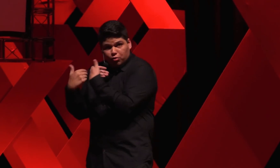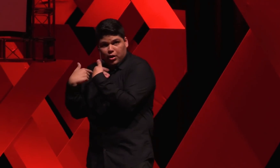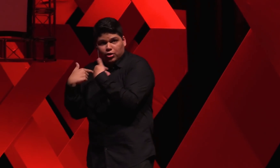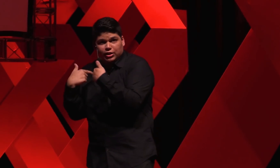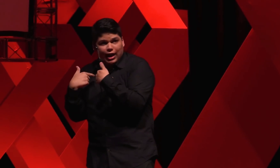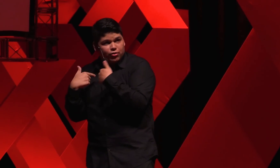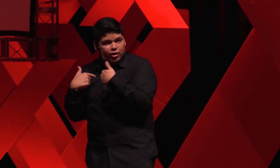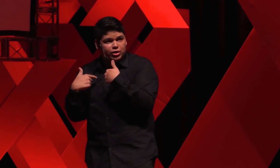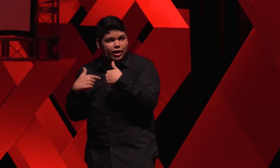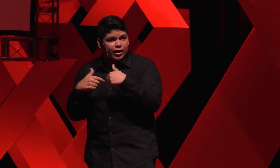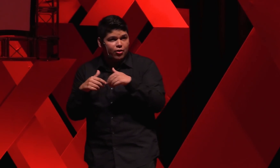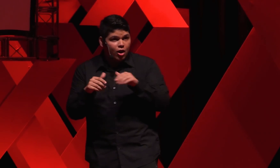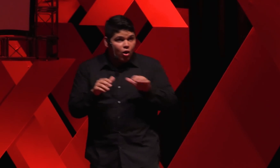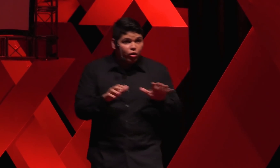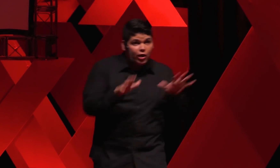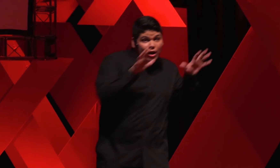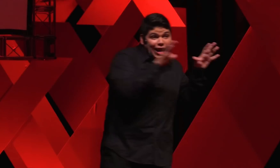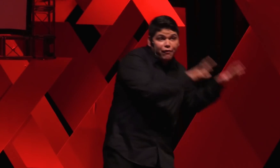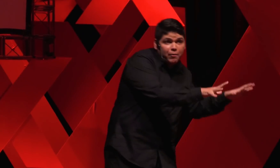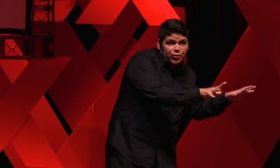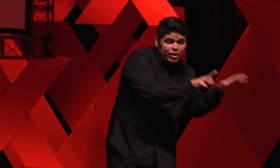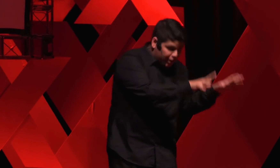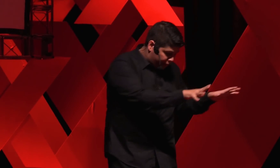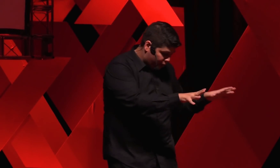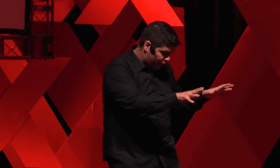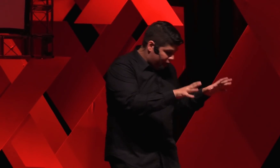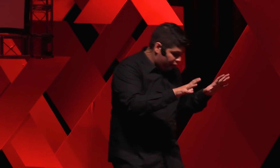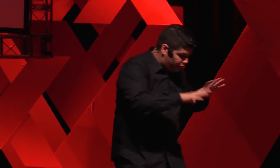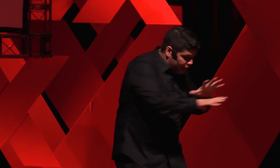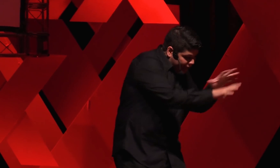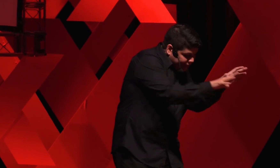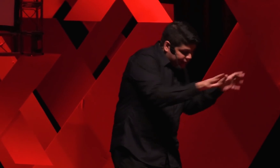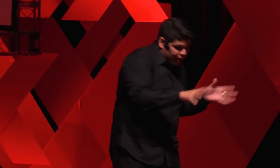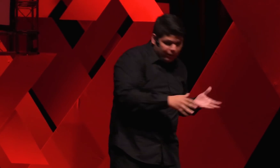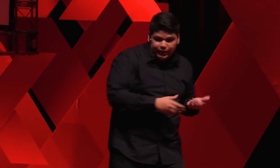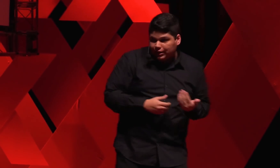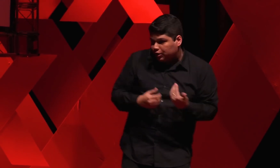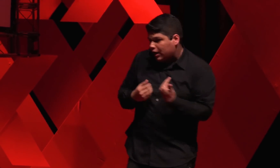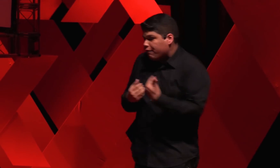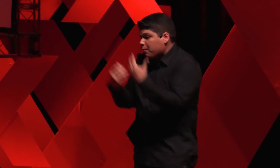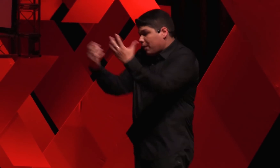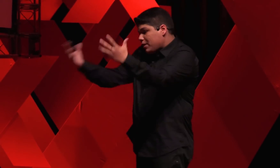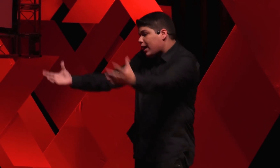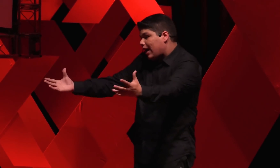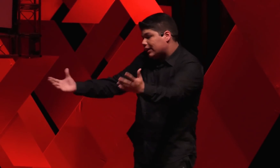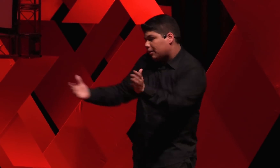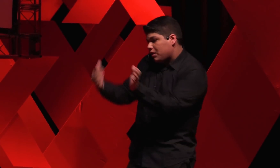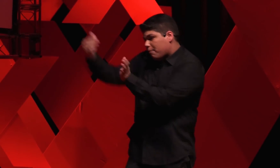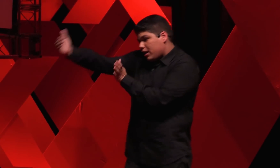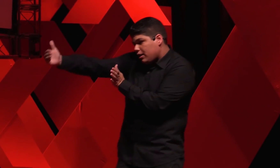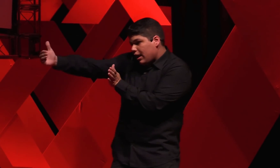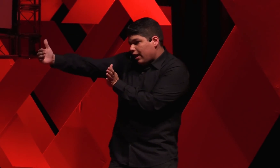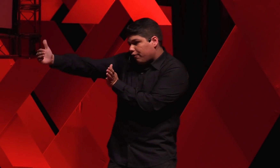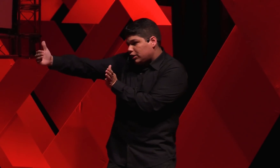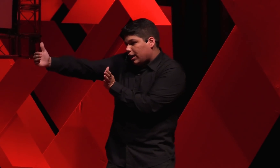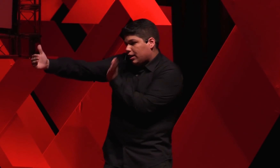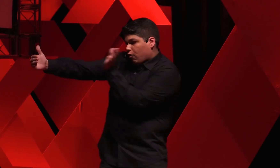do meu Estado, Rio de Janeiro, quando eu olhava para o livro e via essas inimizades e olhava para a minha casa, minha mãe evangélica